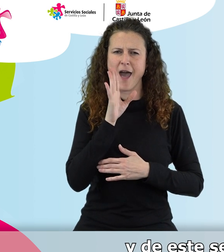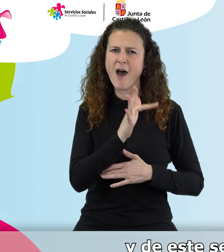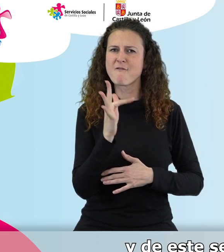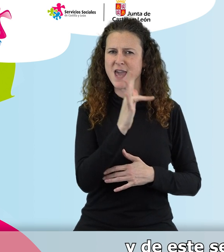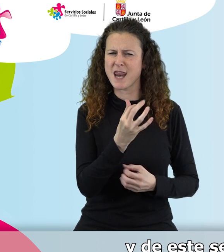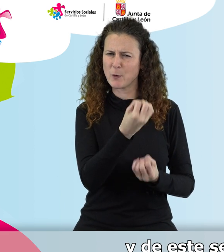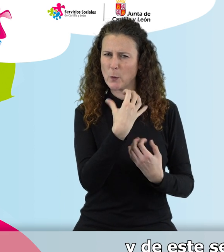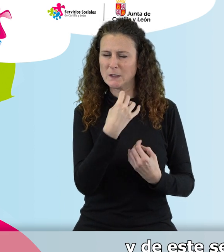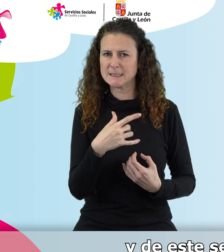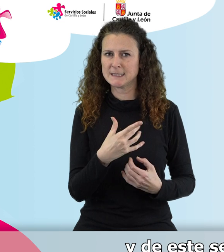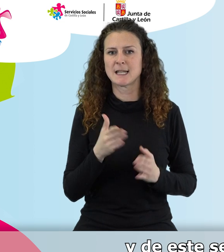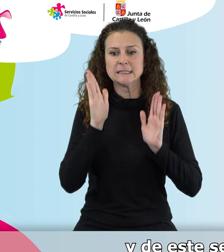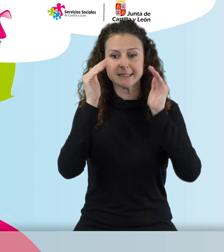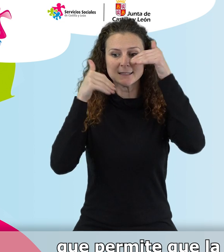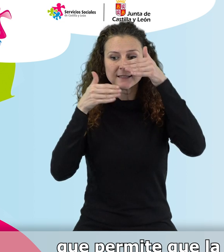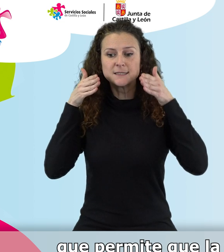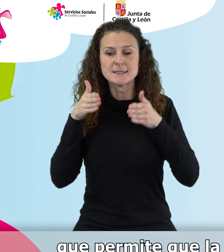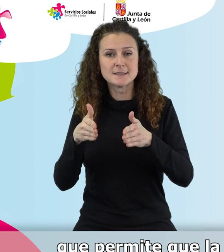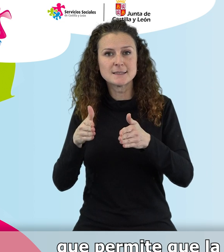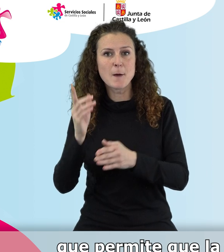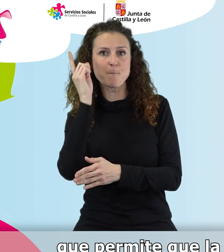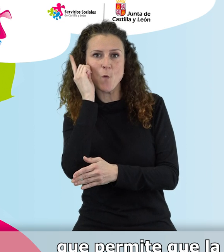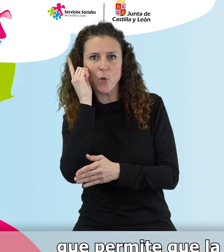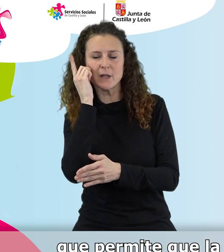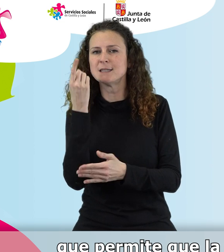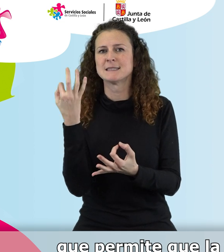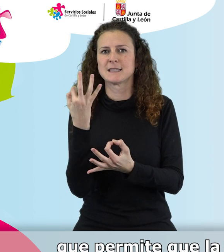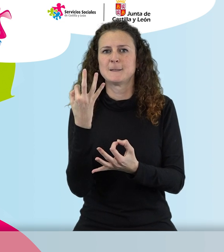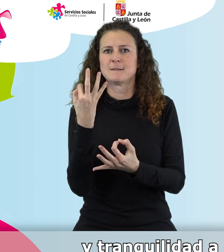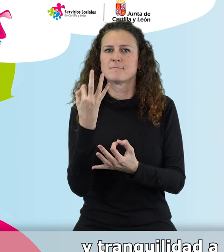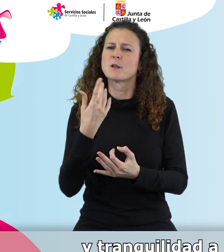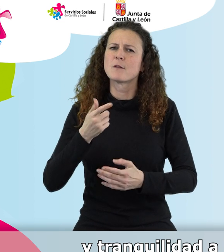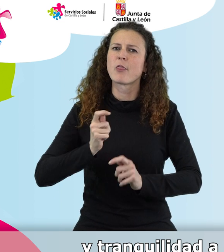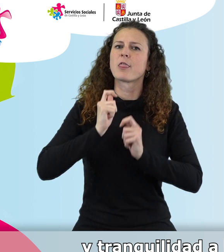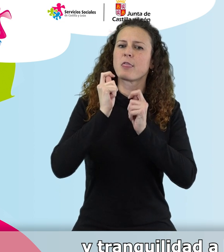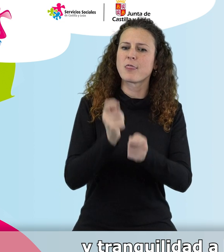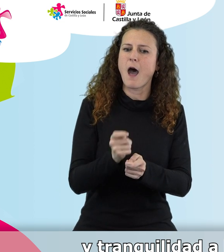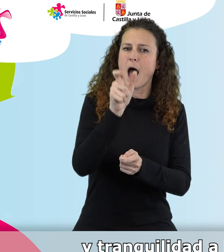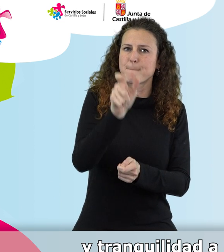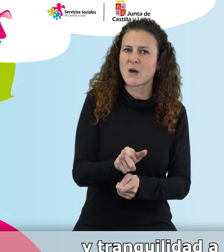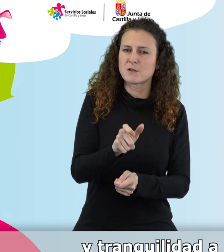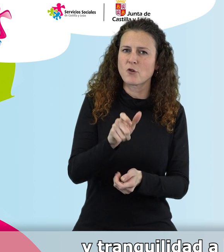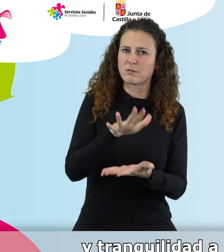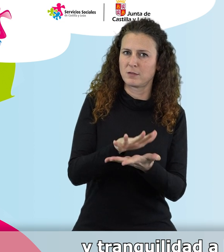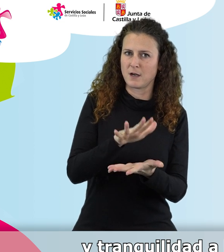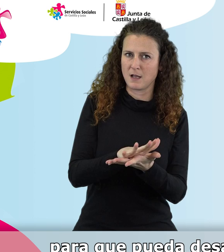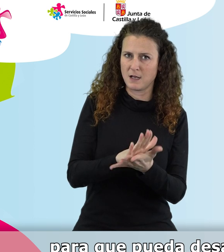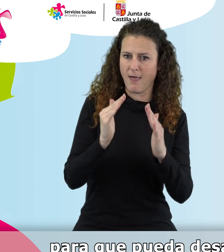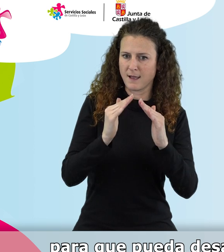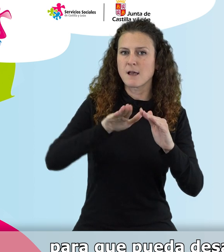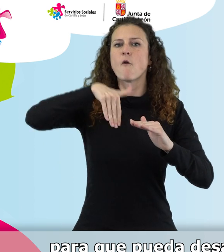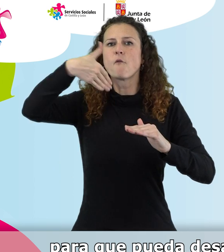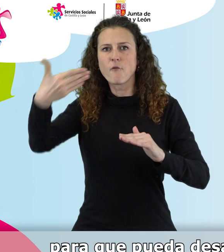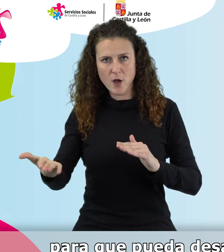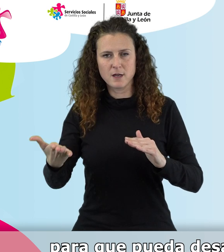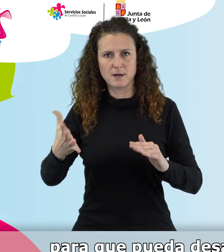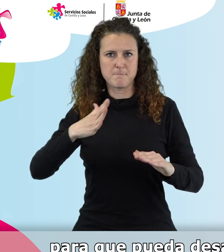y de este servicio de teleasistencia móvil, que permite que la teleasistencia aporte seguridad y tranquilidad a la persona también fuera de su domicilio, para